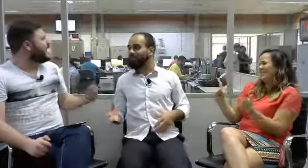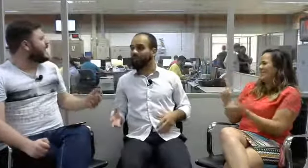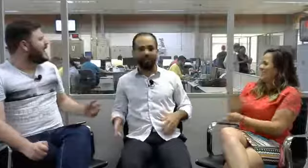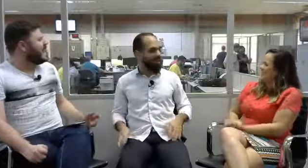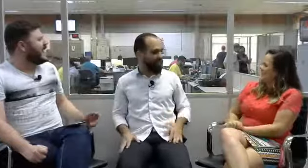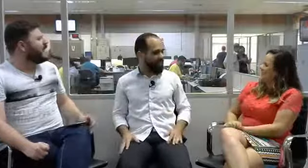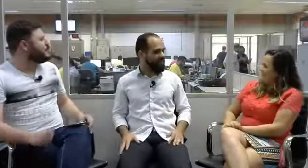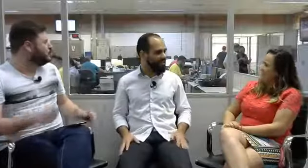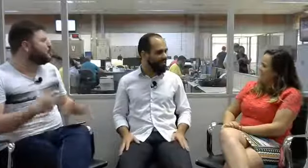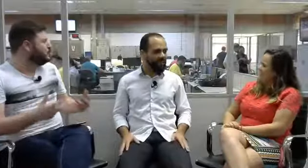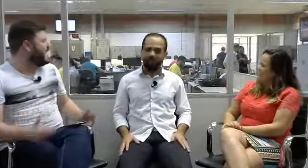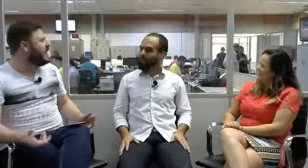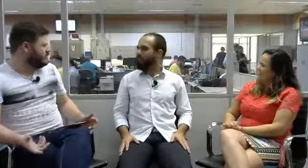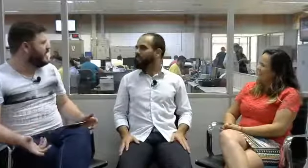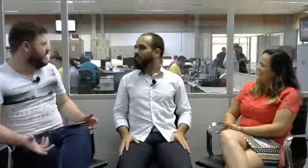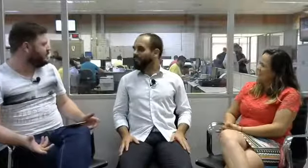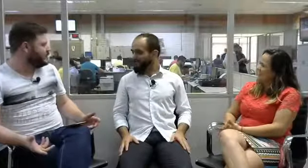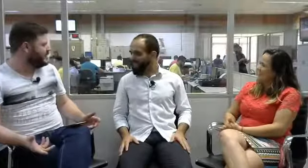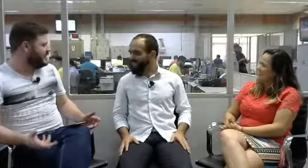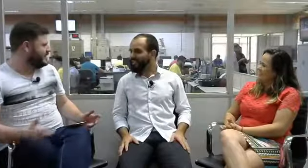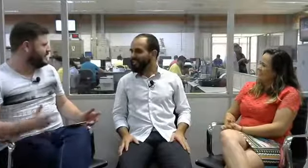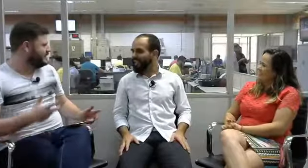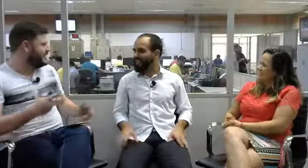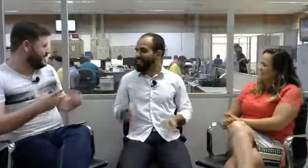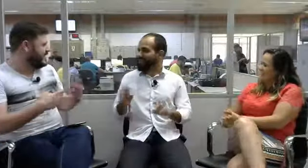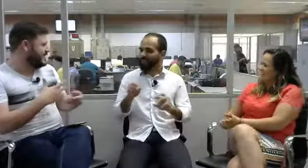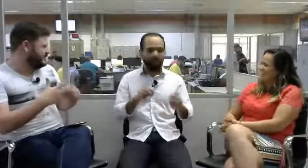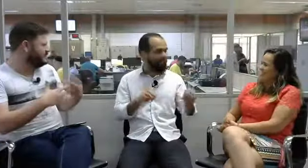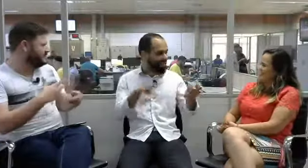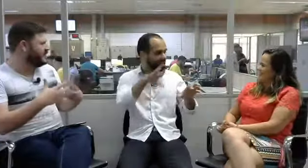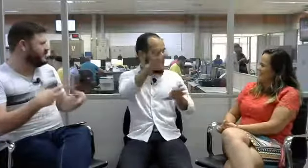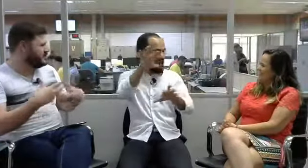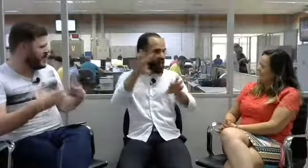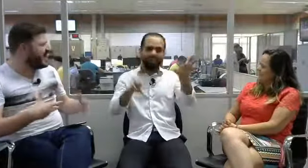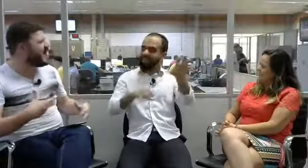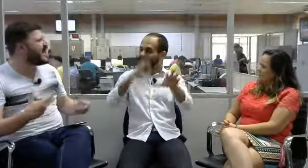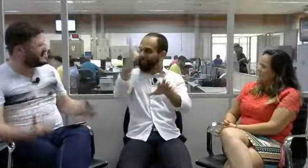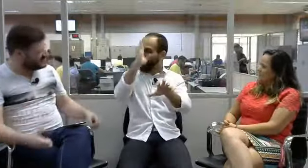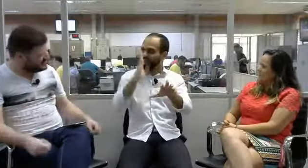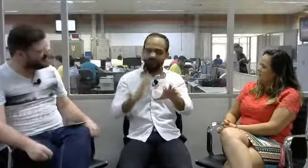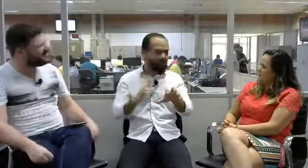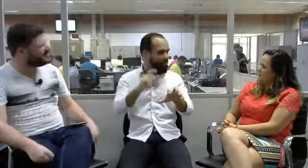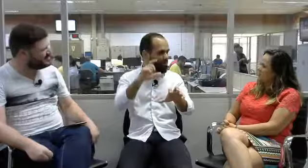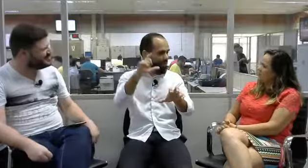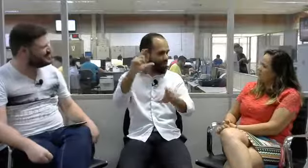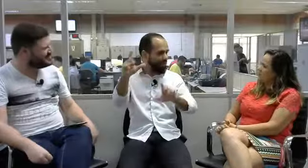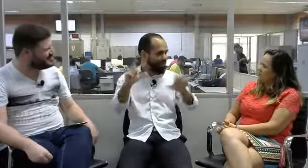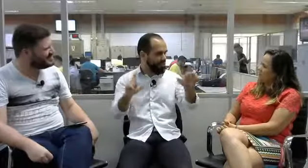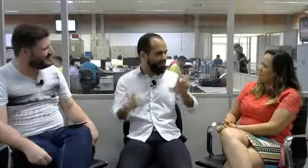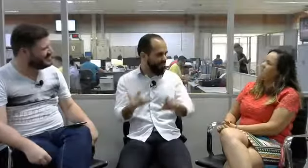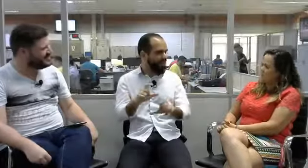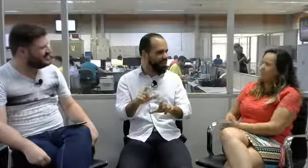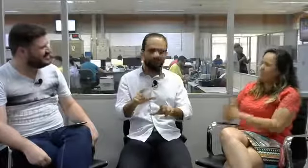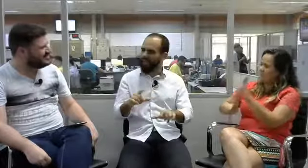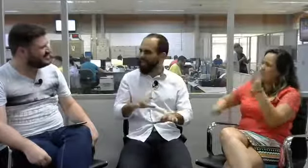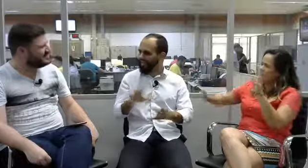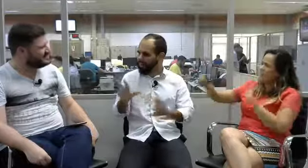de sinais. É muito cultural, né? Sim. você está ligado aos seus próprios regionalismos de Brasil para Estado para Estado, tem as suas